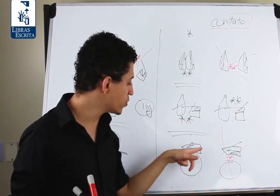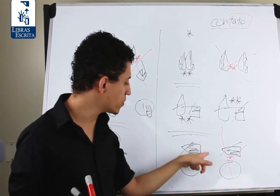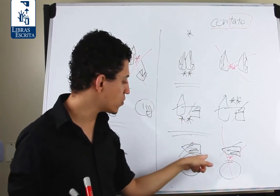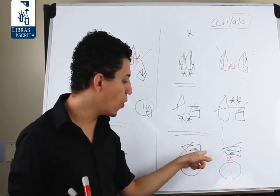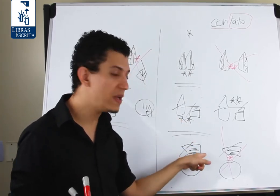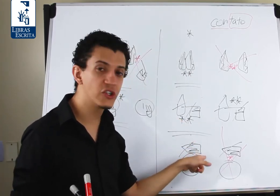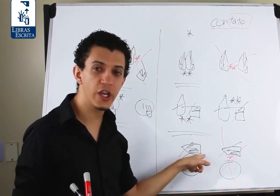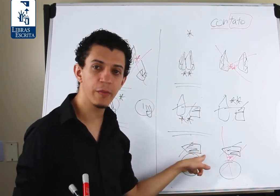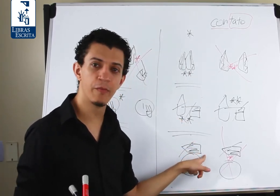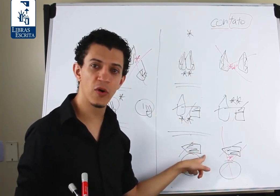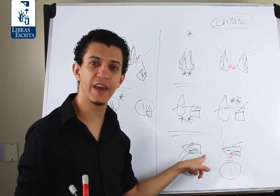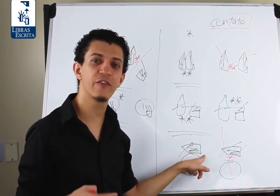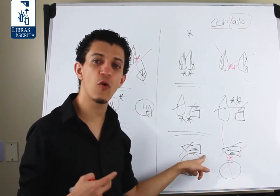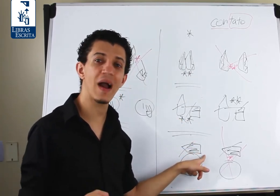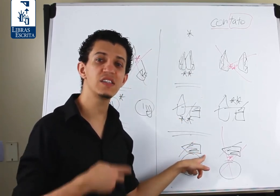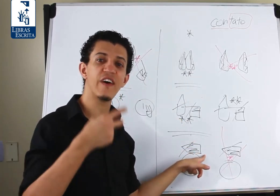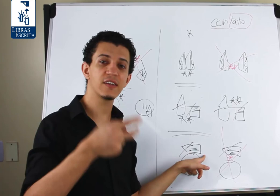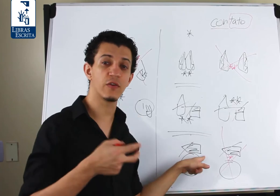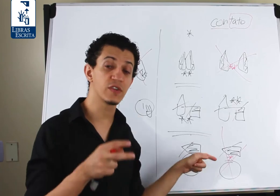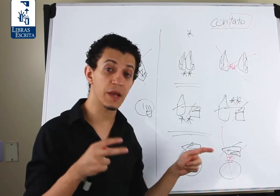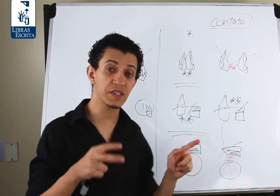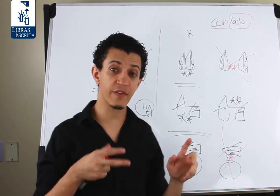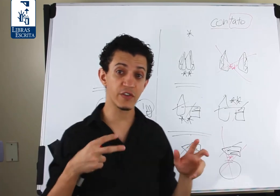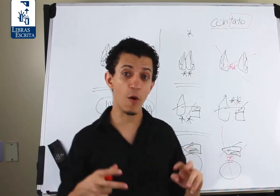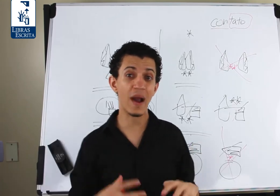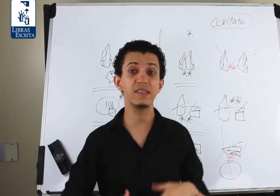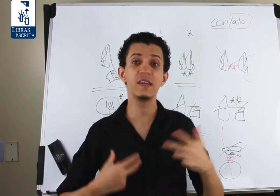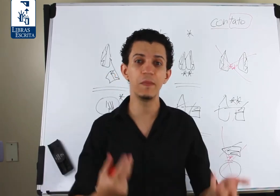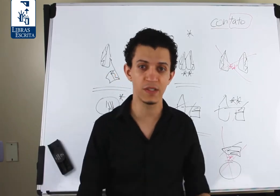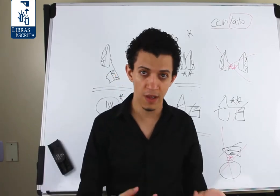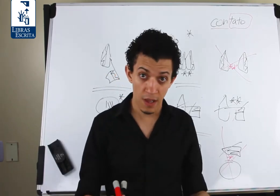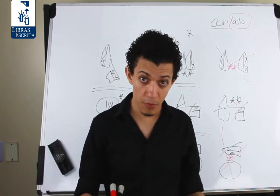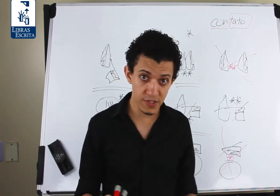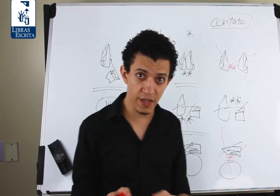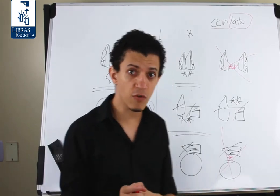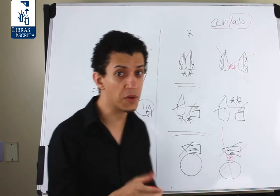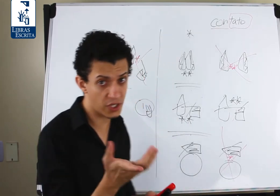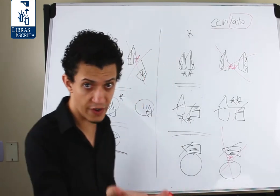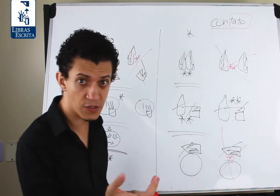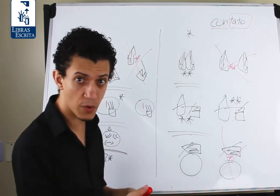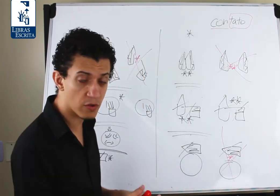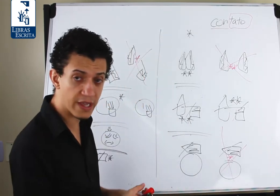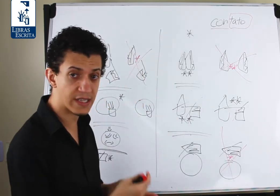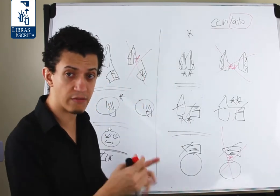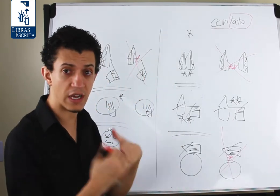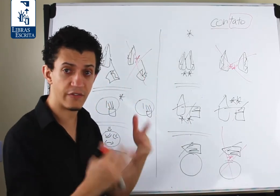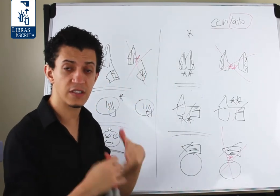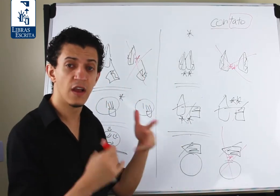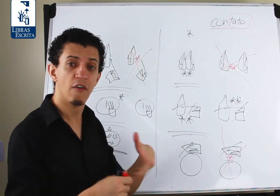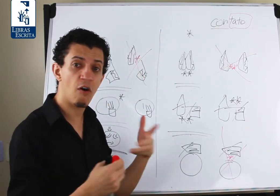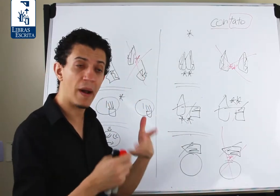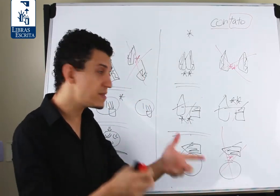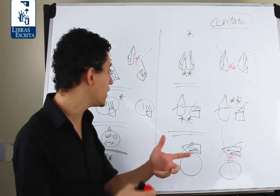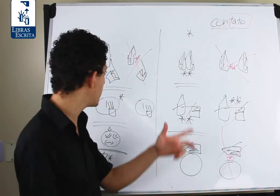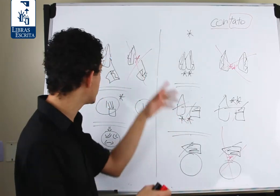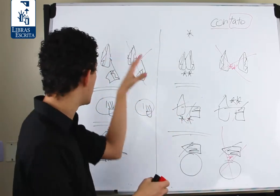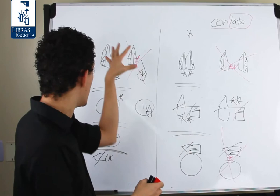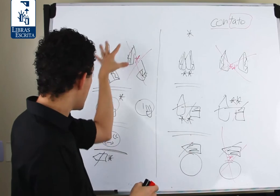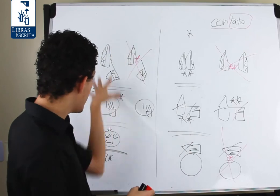junto, omiti, porque ficou mais fácil. Eu vou sempre escrever de forma mais simples possível, como a gente faz no português, que de cada vez, de forma mais simples. E